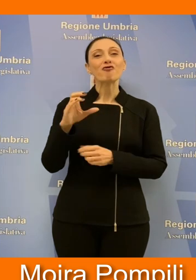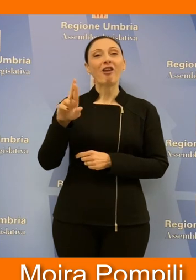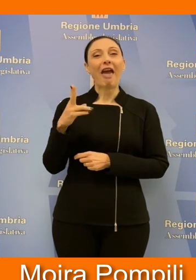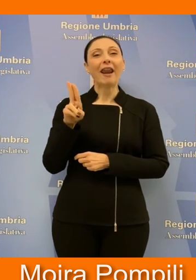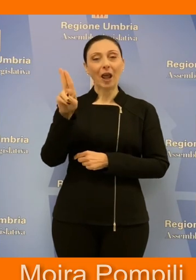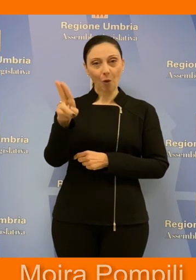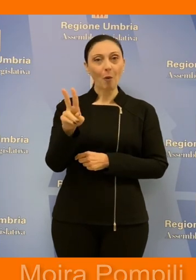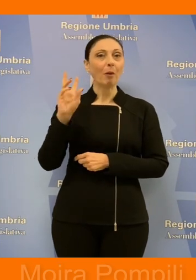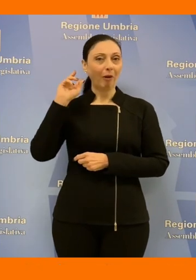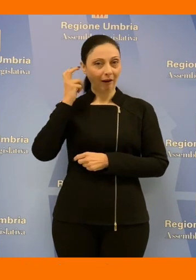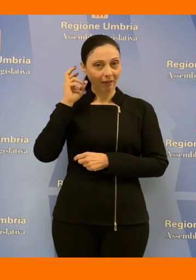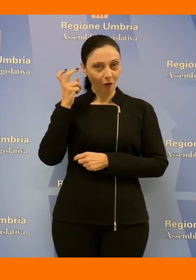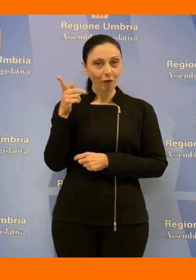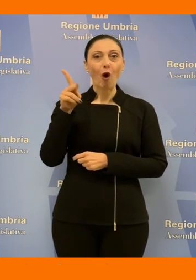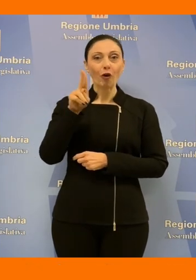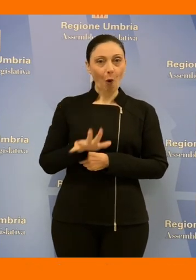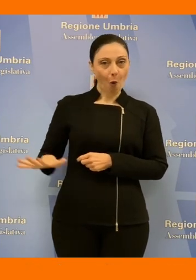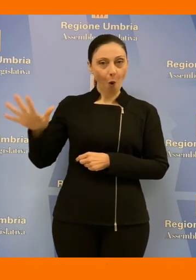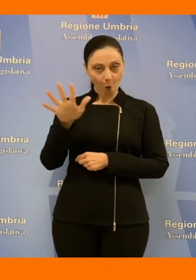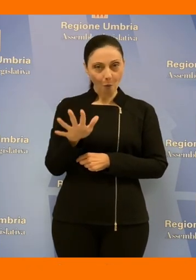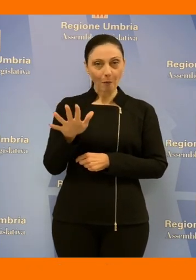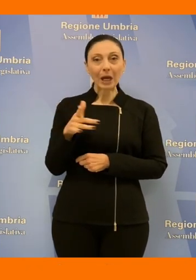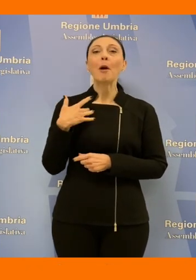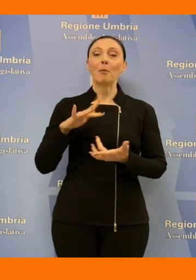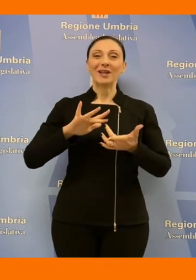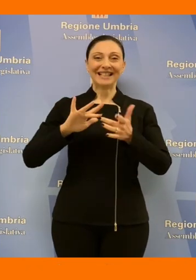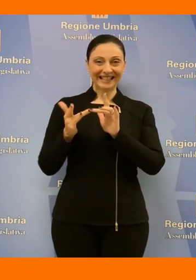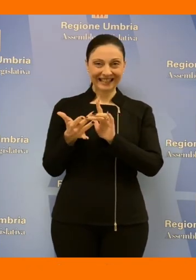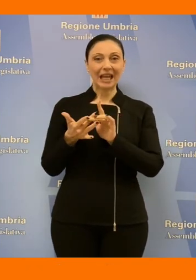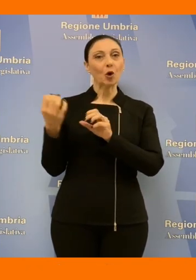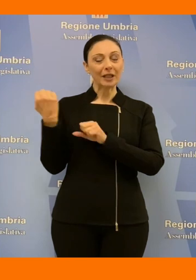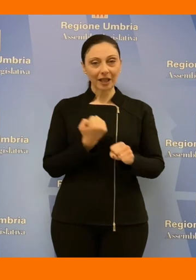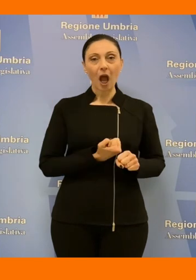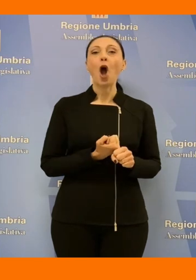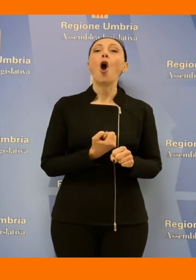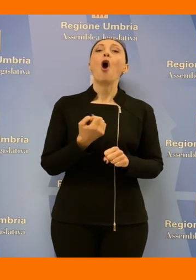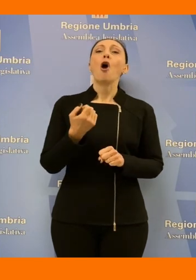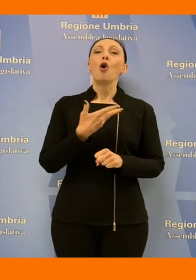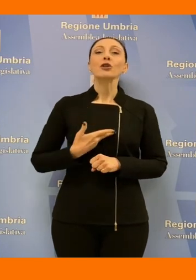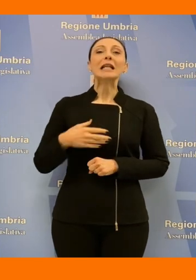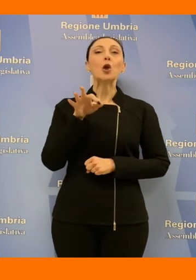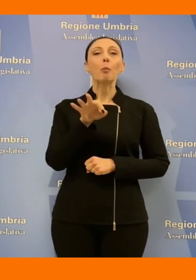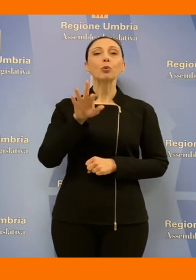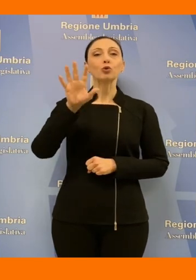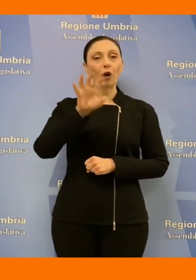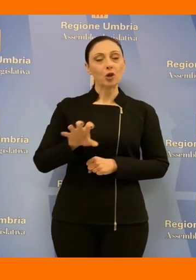radiofoniche della regione Umbria disponibile sul sito istituzionale consiglio.regione.umbria.it e